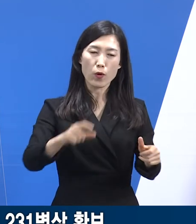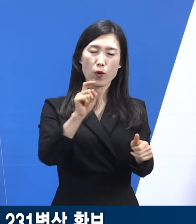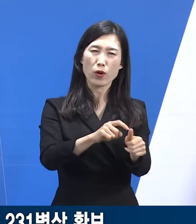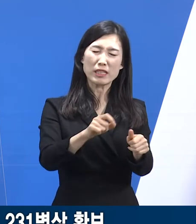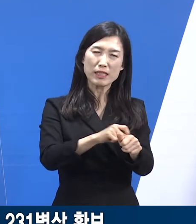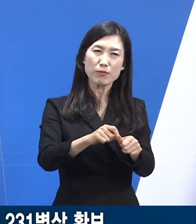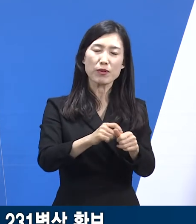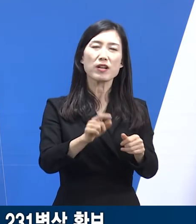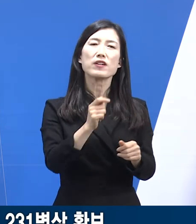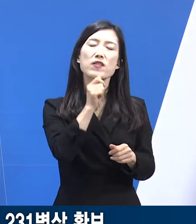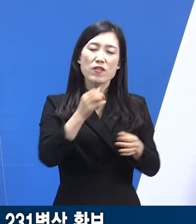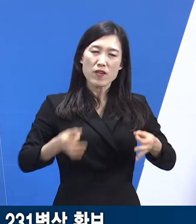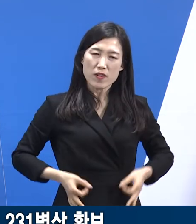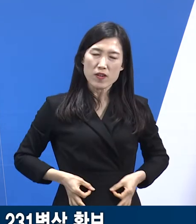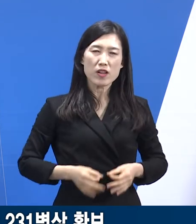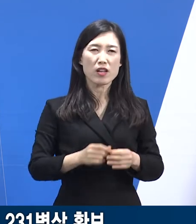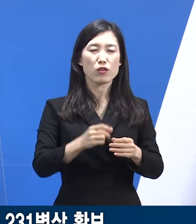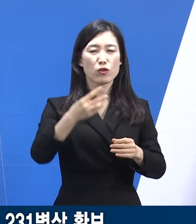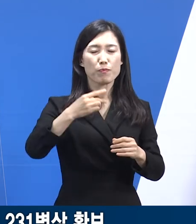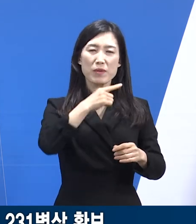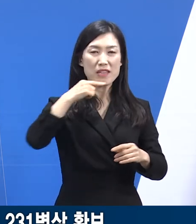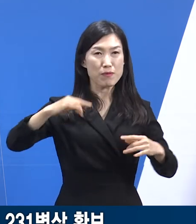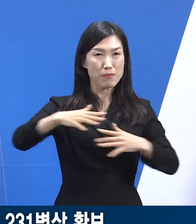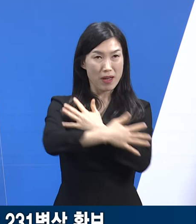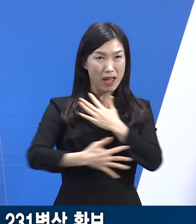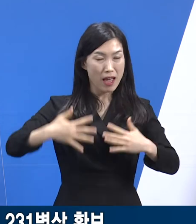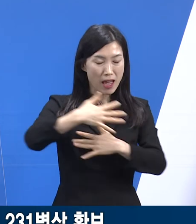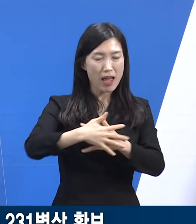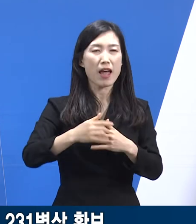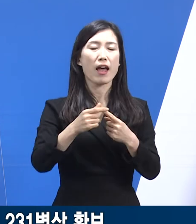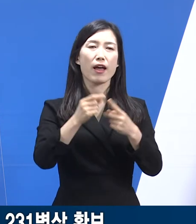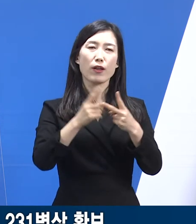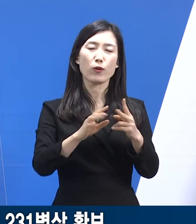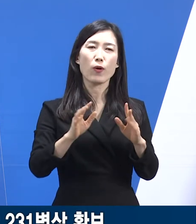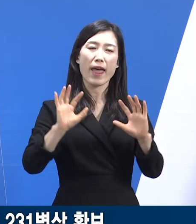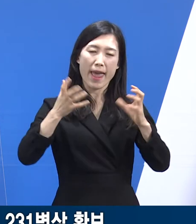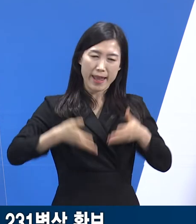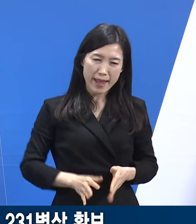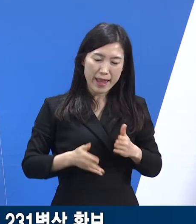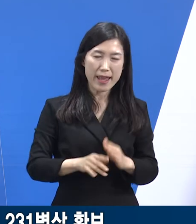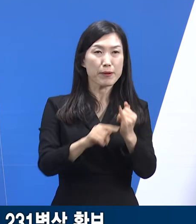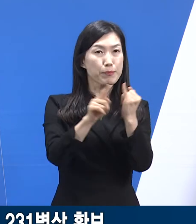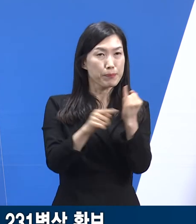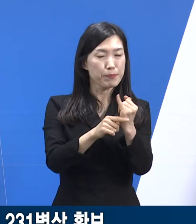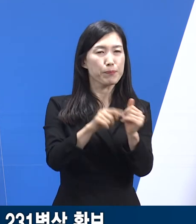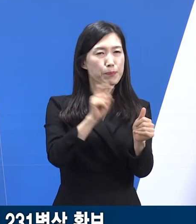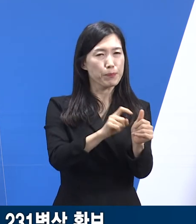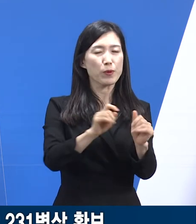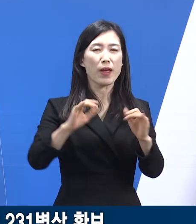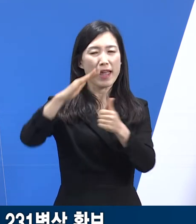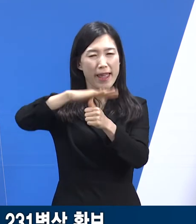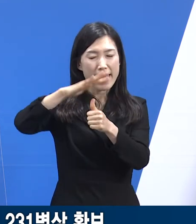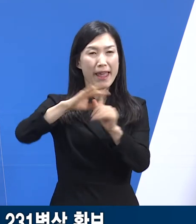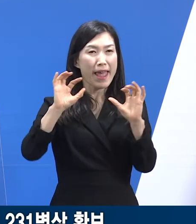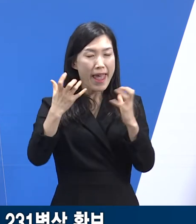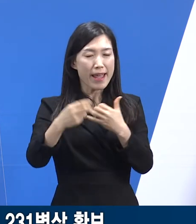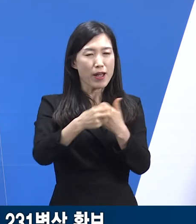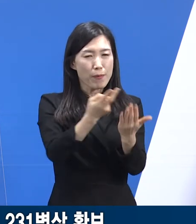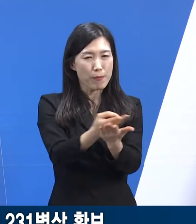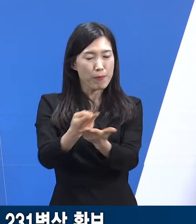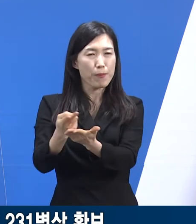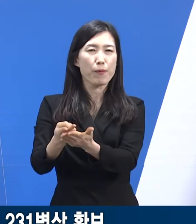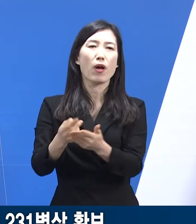투석병상이 156병상, 분만 113병상, 분만은 13병상, 소아 880병상,